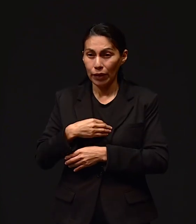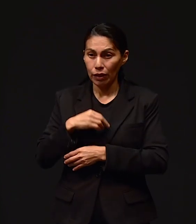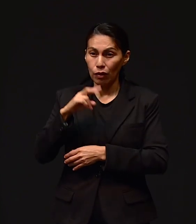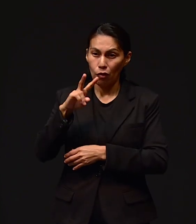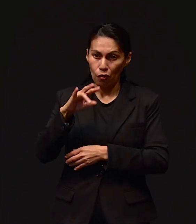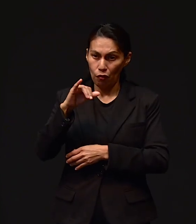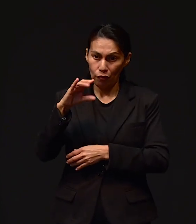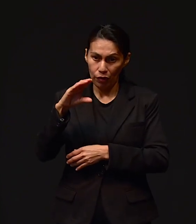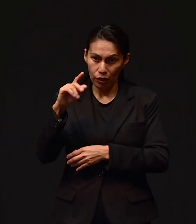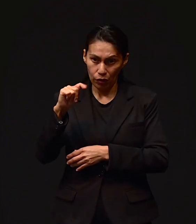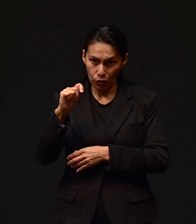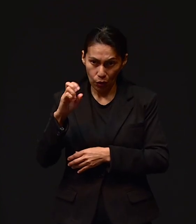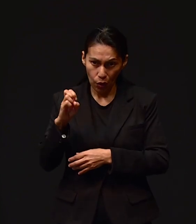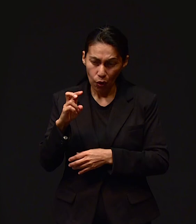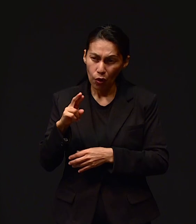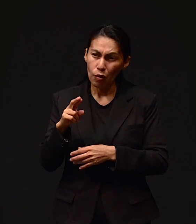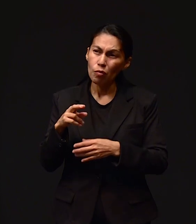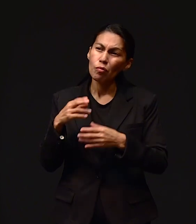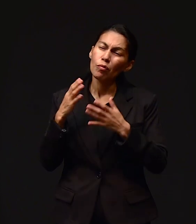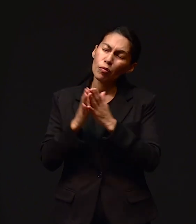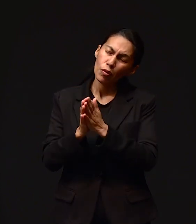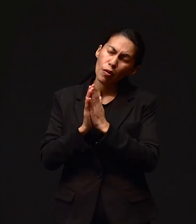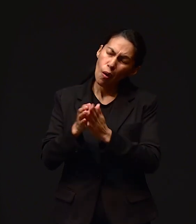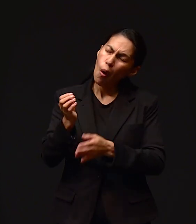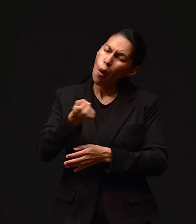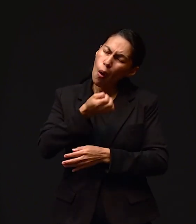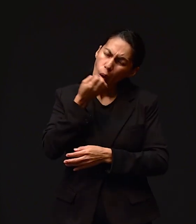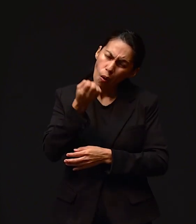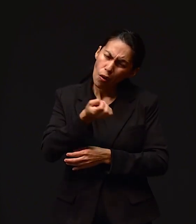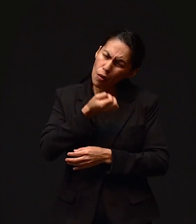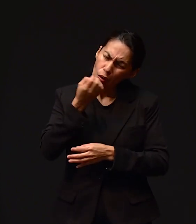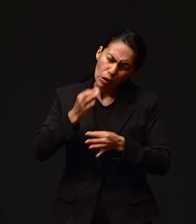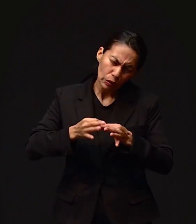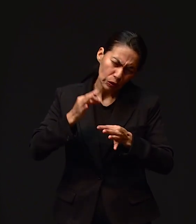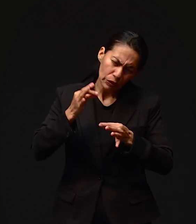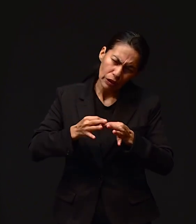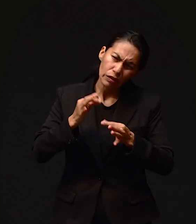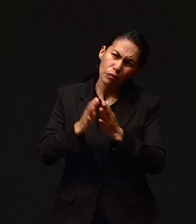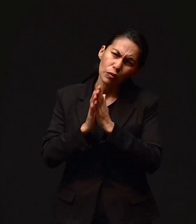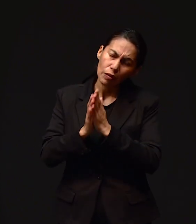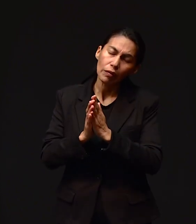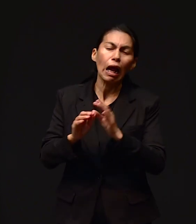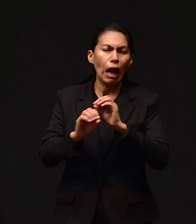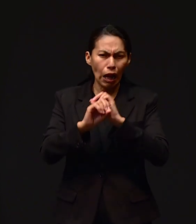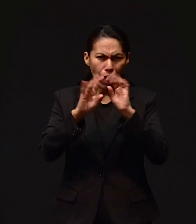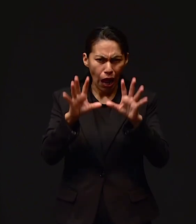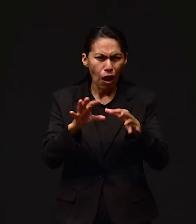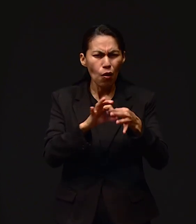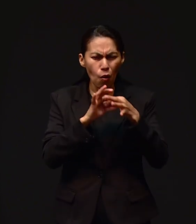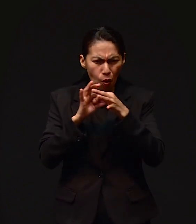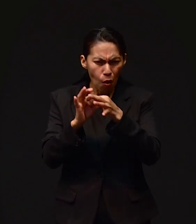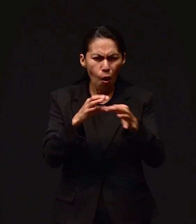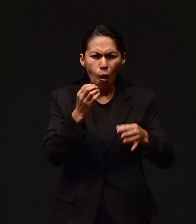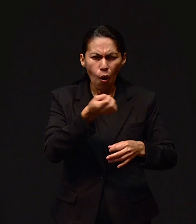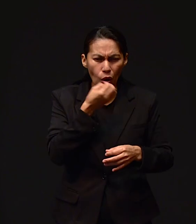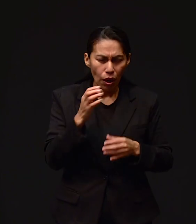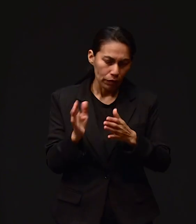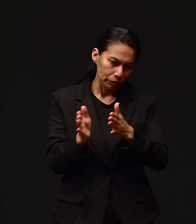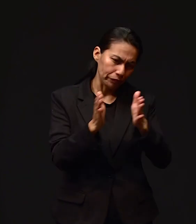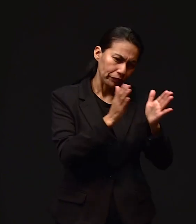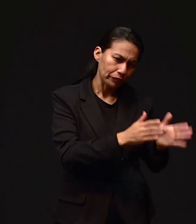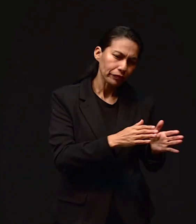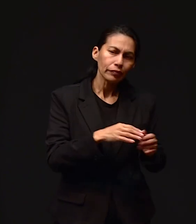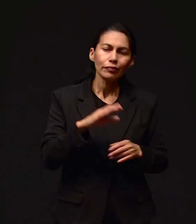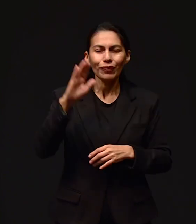tu hijo No lo vamos a dejar Vamos a estar orando contigo Hola Mi nombre es Iris